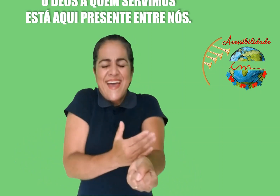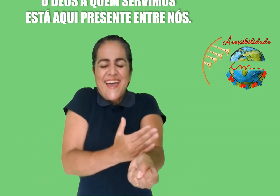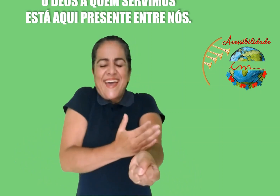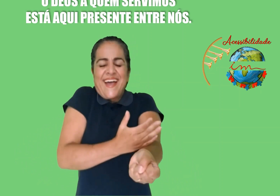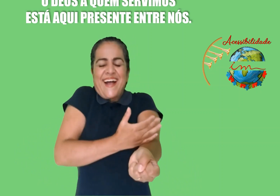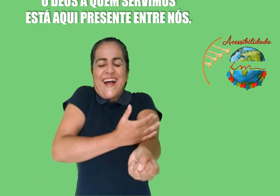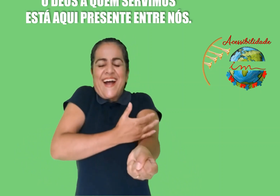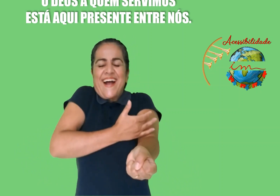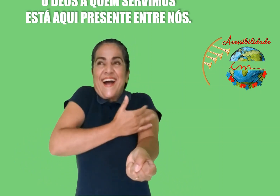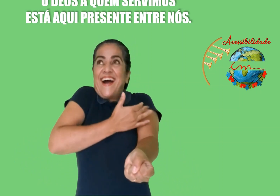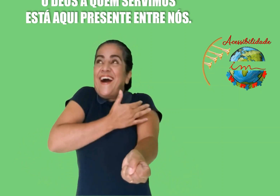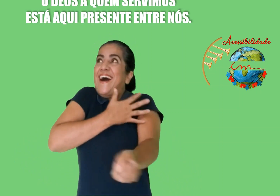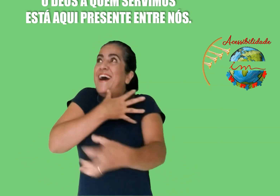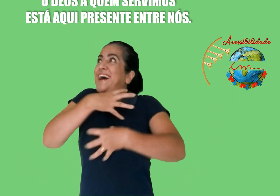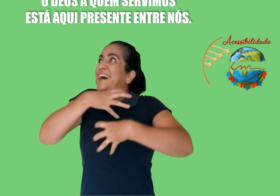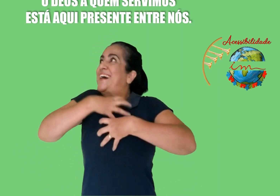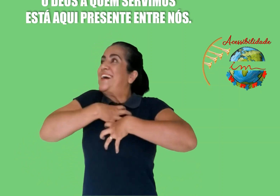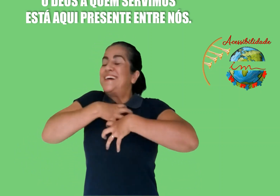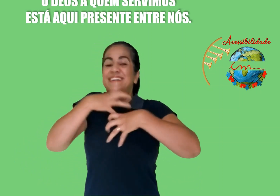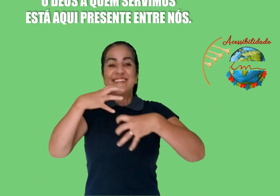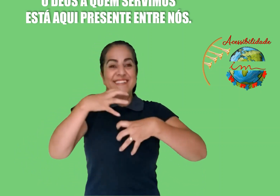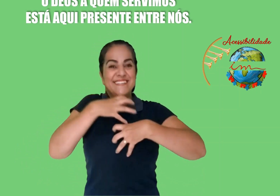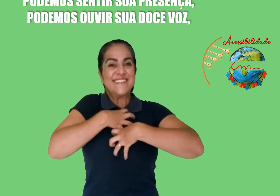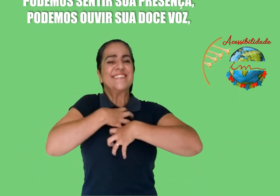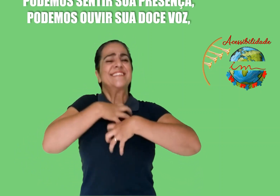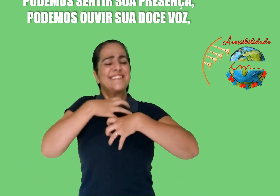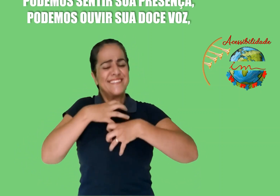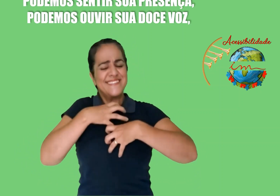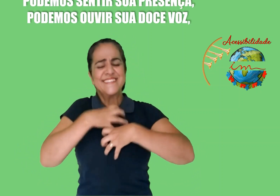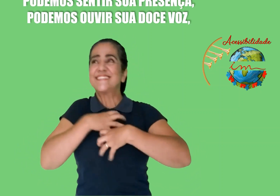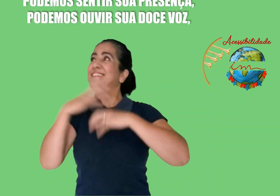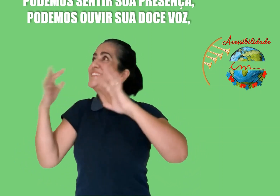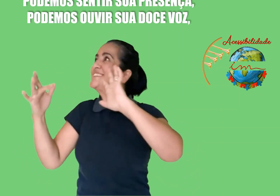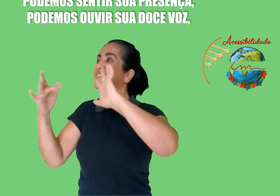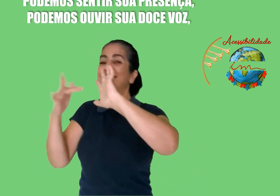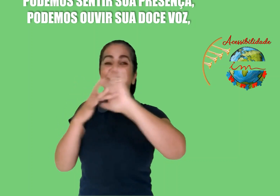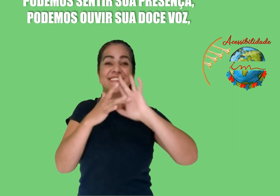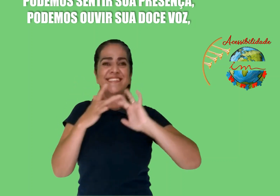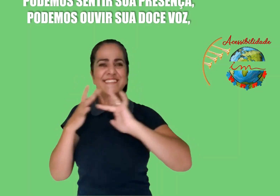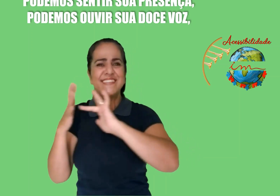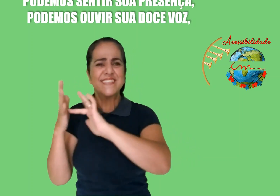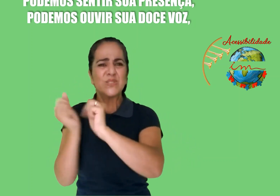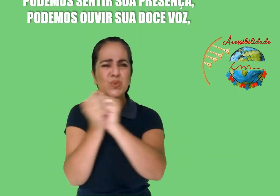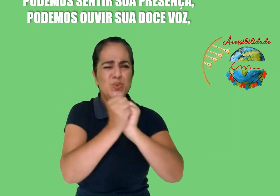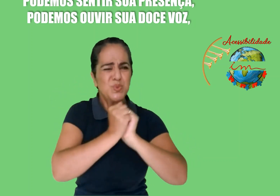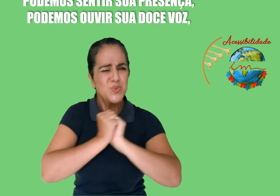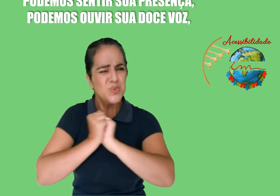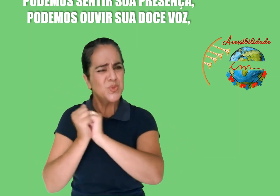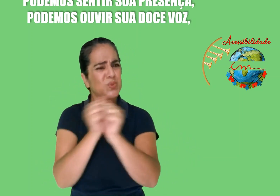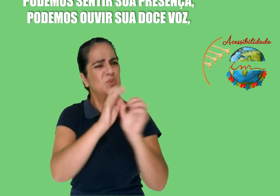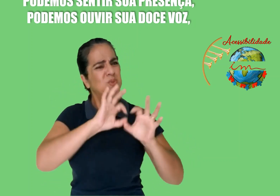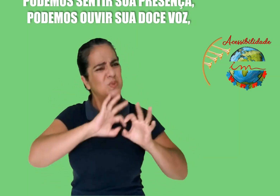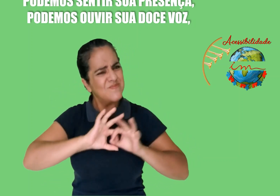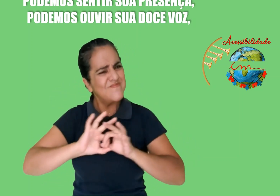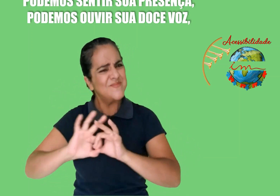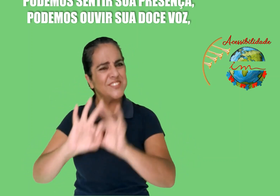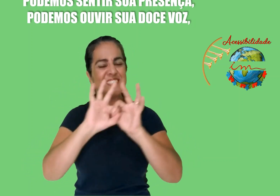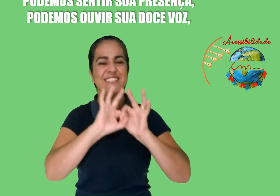nós Podemos sentir sua presença